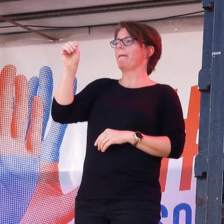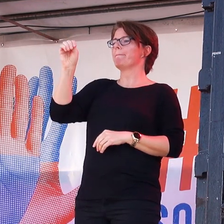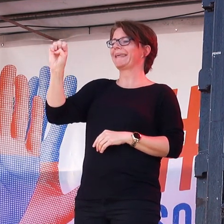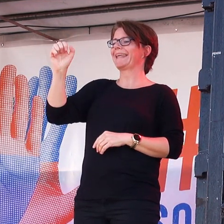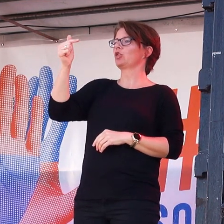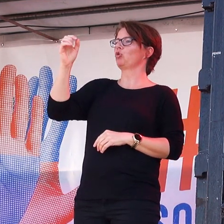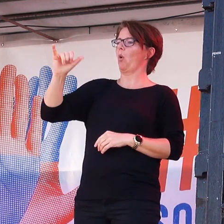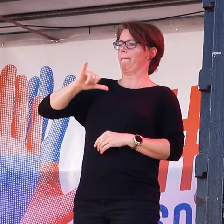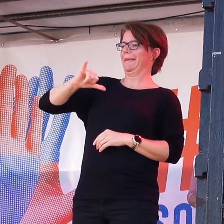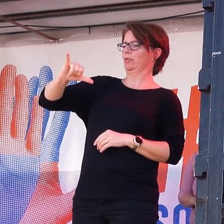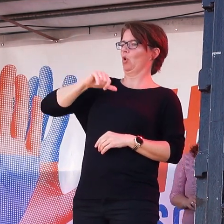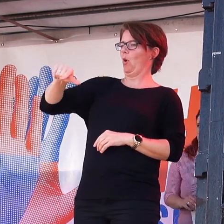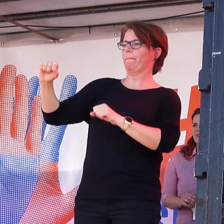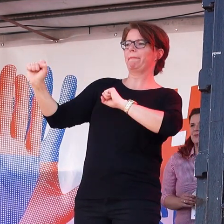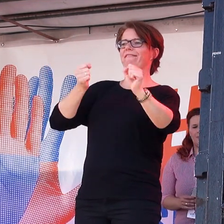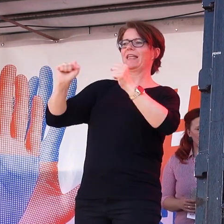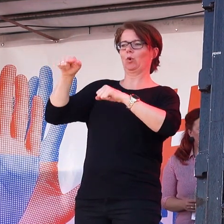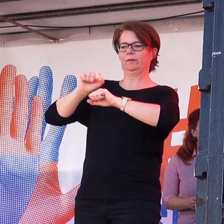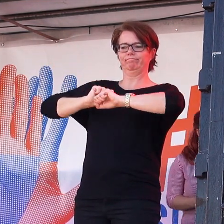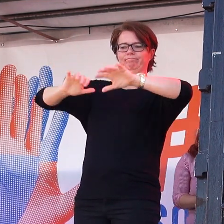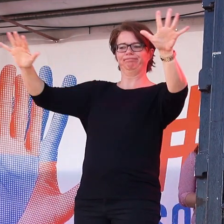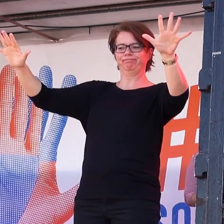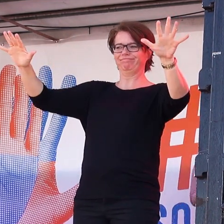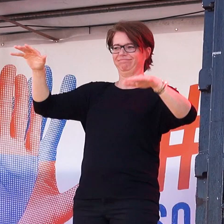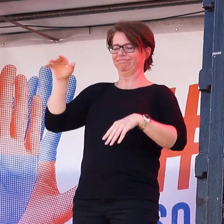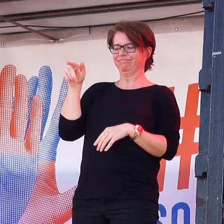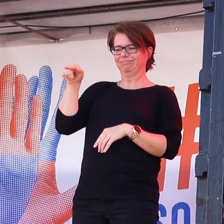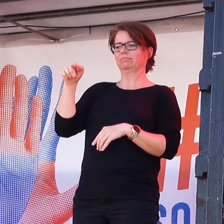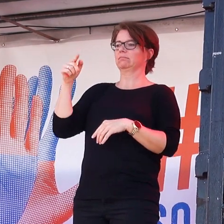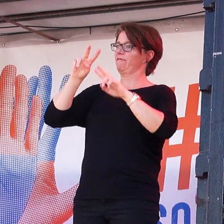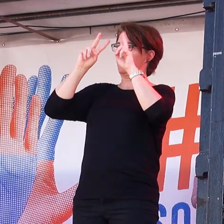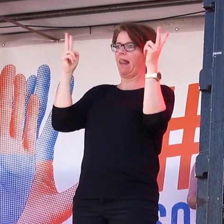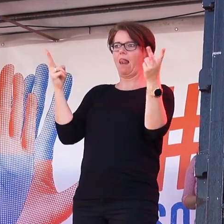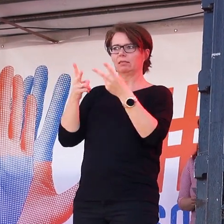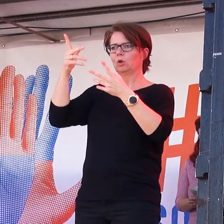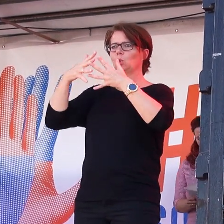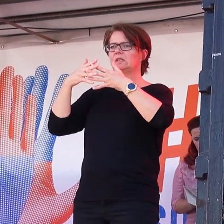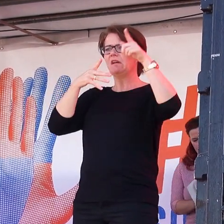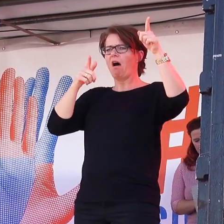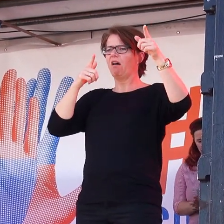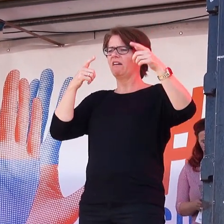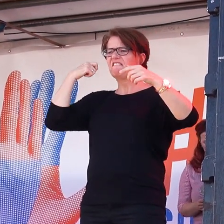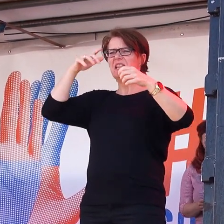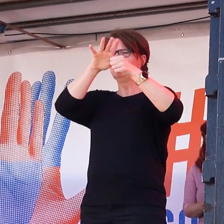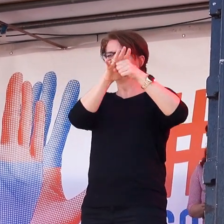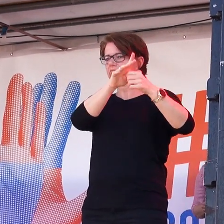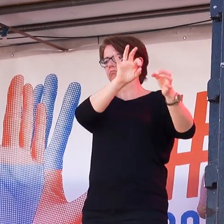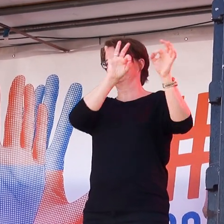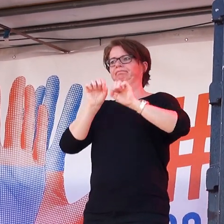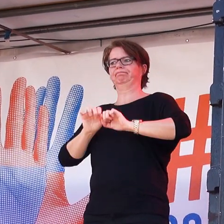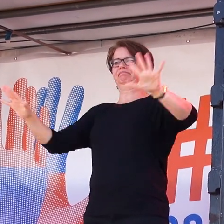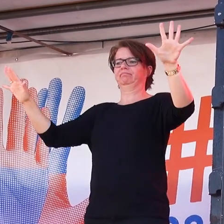Dort wurde mit großer Wucht die allgegenwärtige Gewalt in aktuellen Geschlechterverhältnissen verhandelt. Jetzt muss